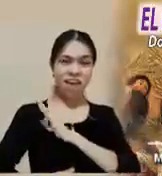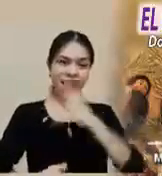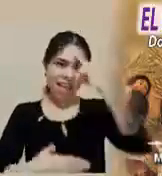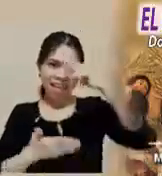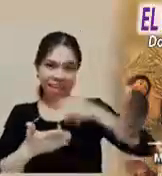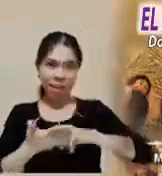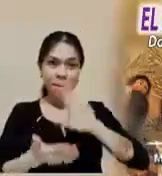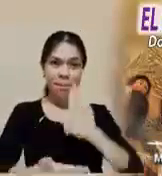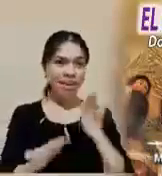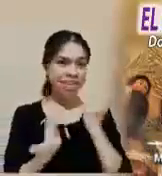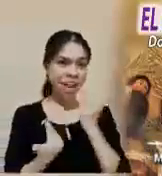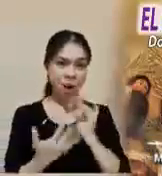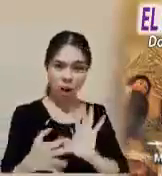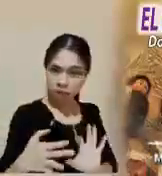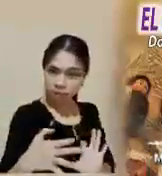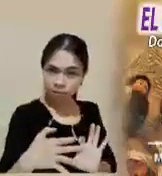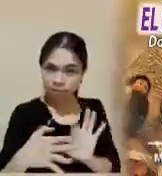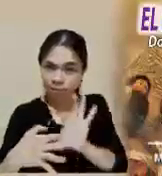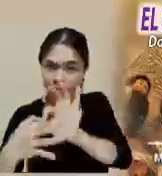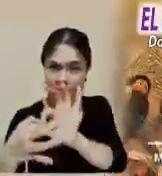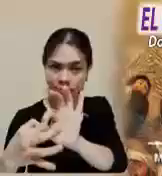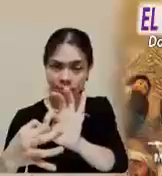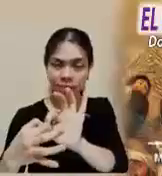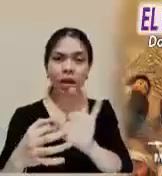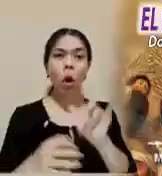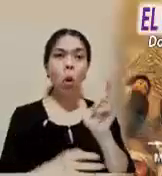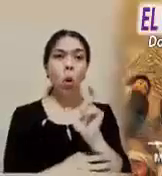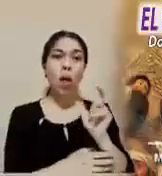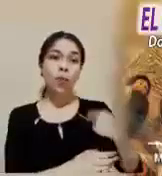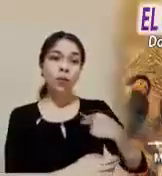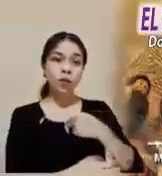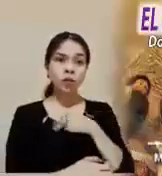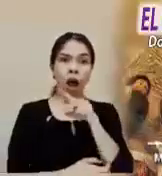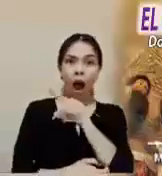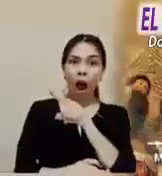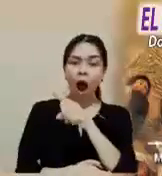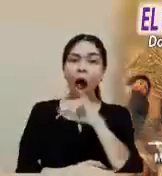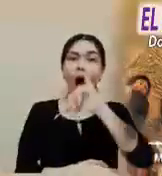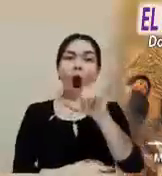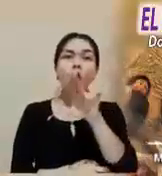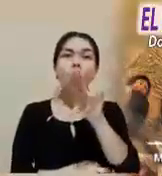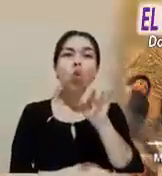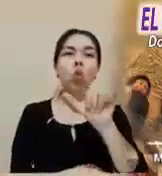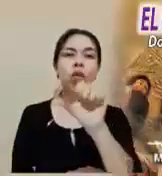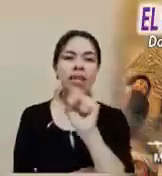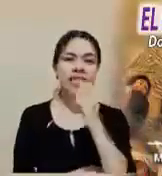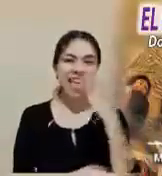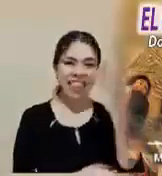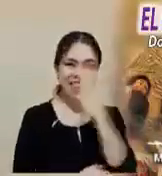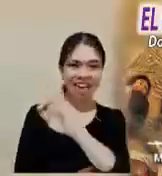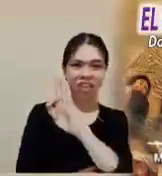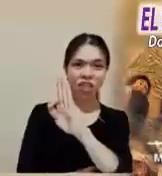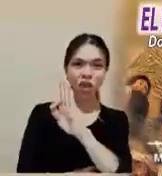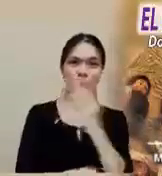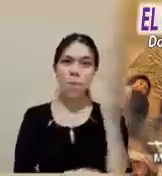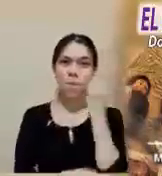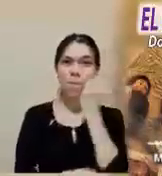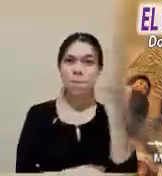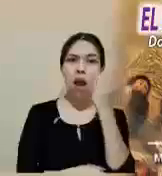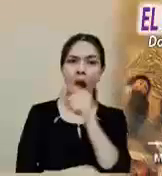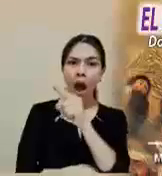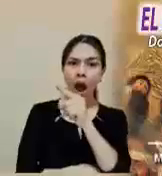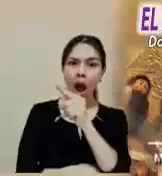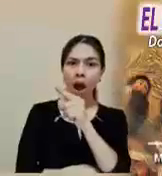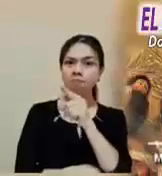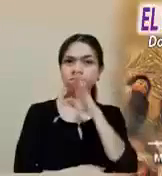Nos escandalizamos de Judas porque con un beso traiciona al Maestro y lo vende por unas monedas, y buscamos entre la